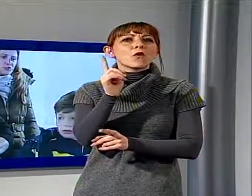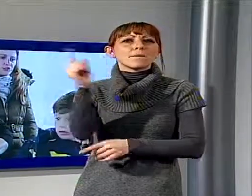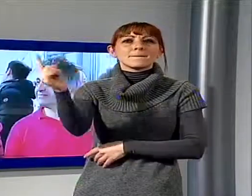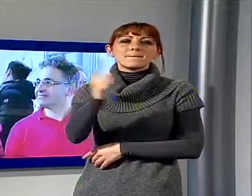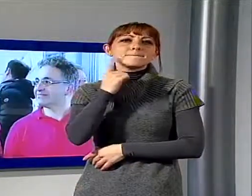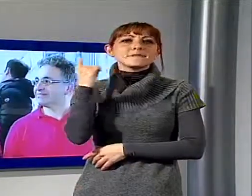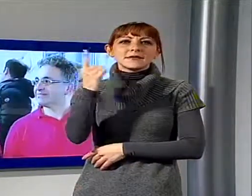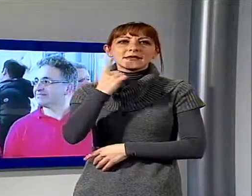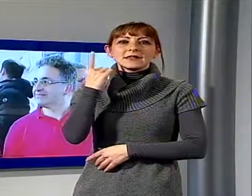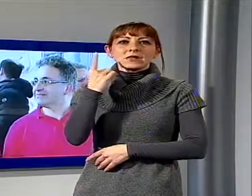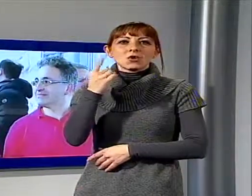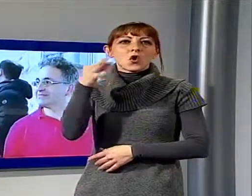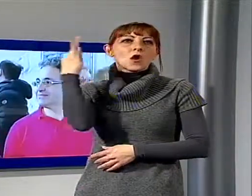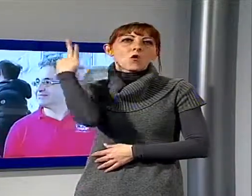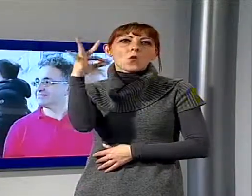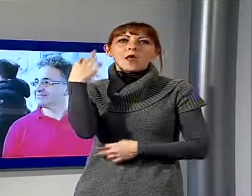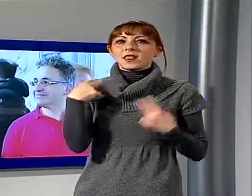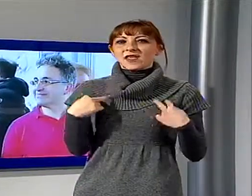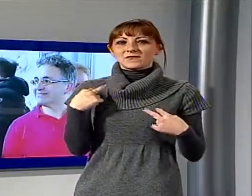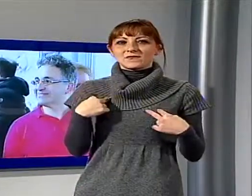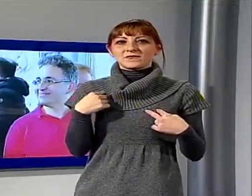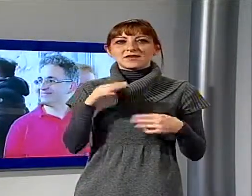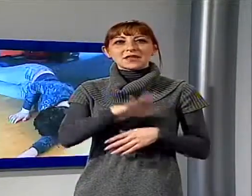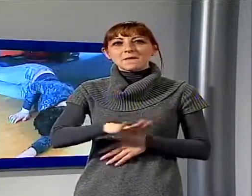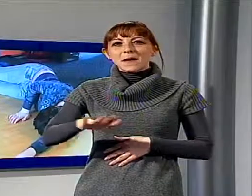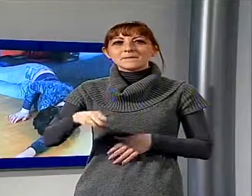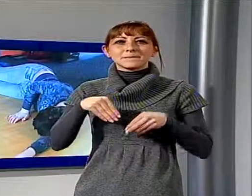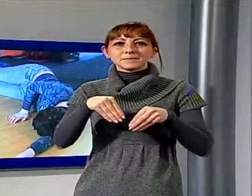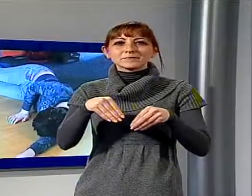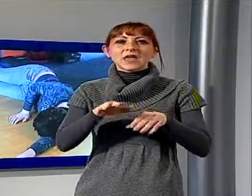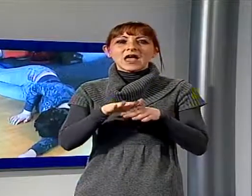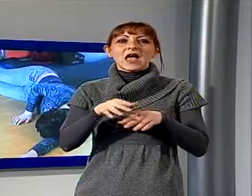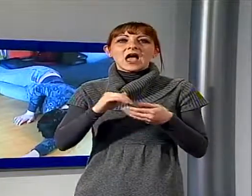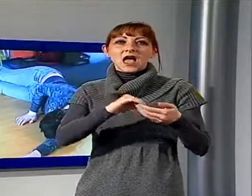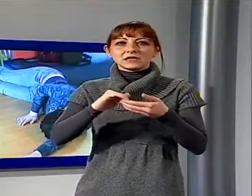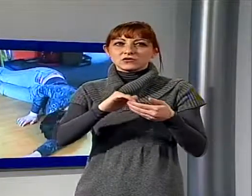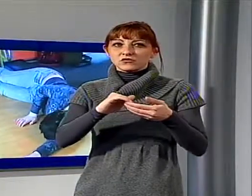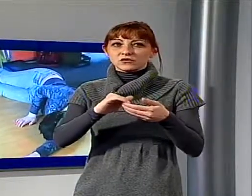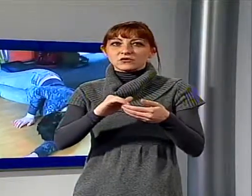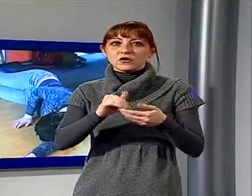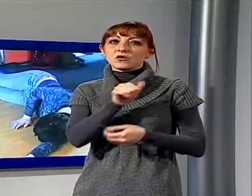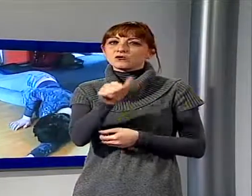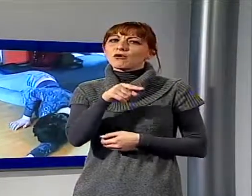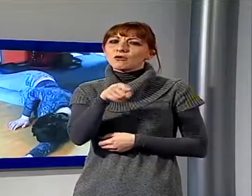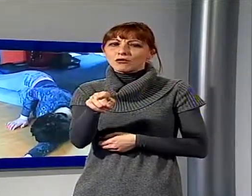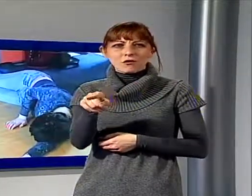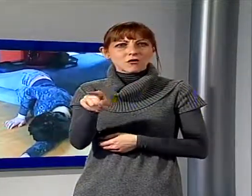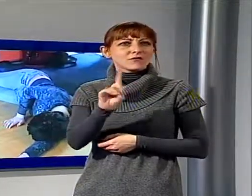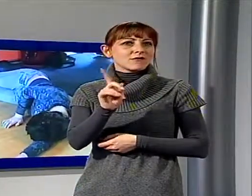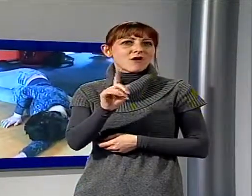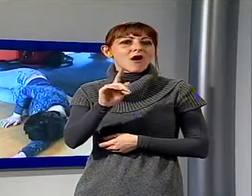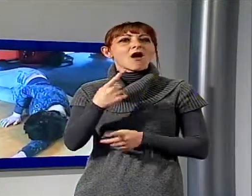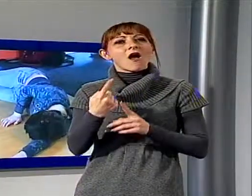la qualità di vita dei bimbi dell'associazione e non solo di loro. Le funzioni della pedana